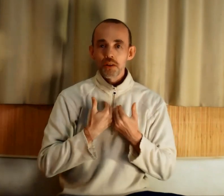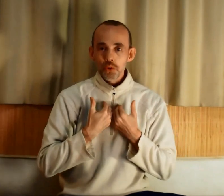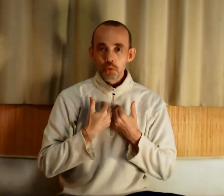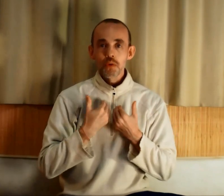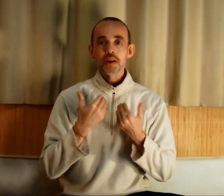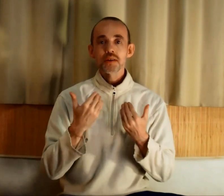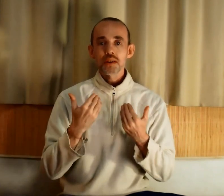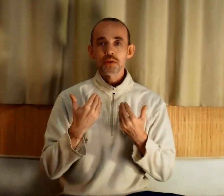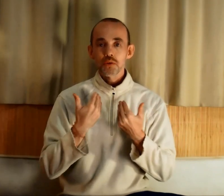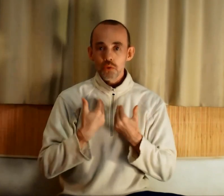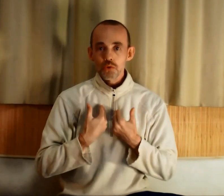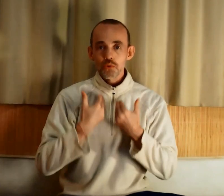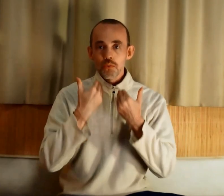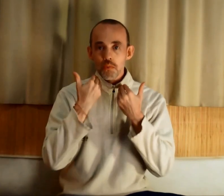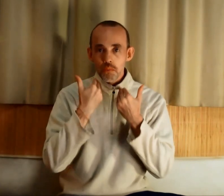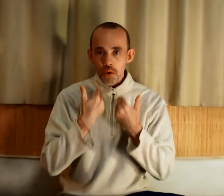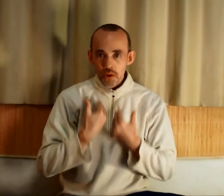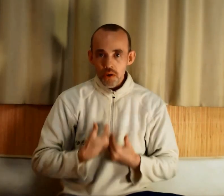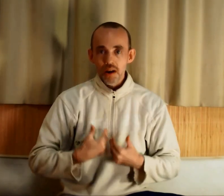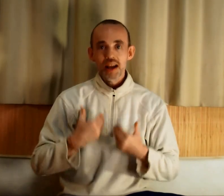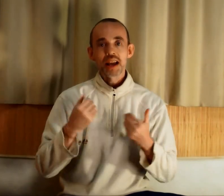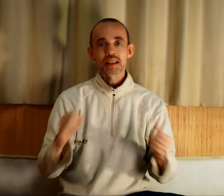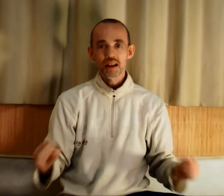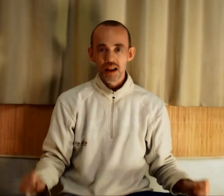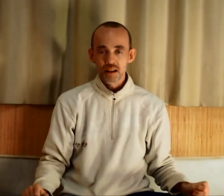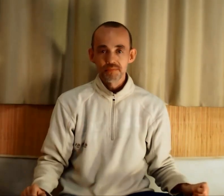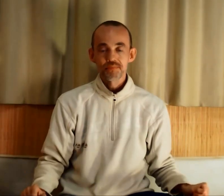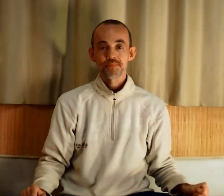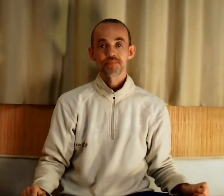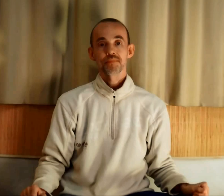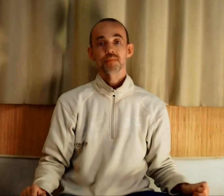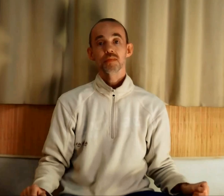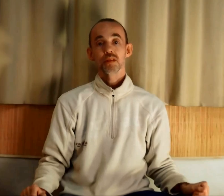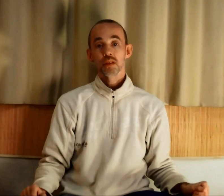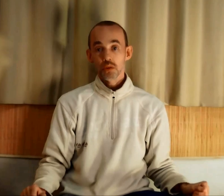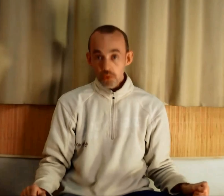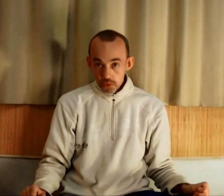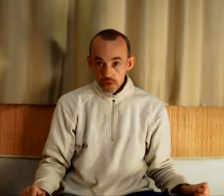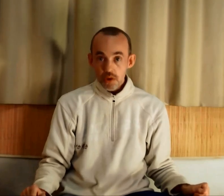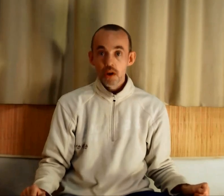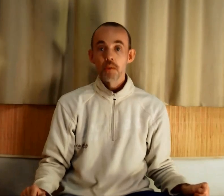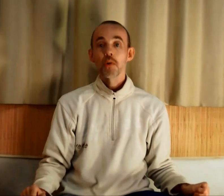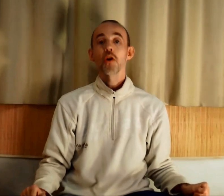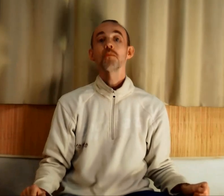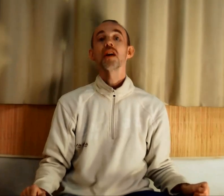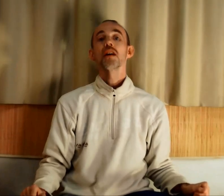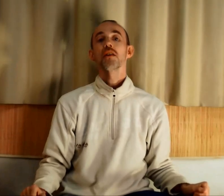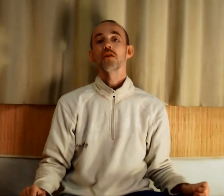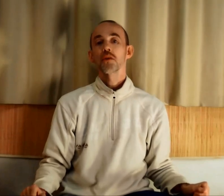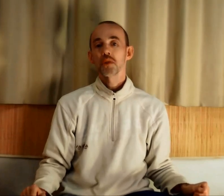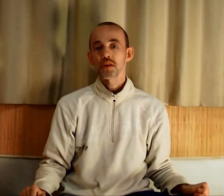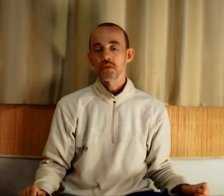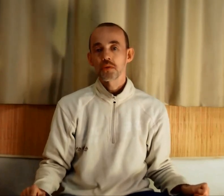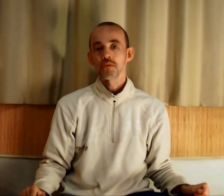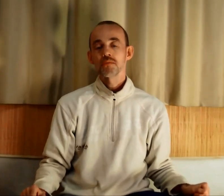trouver cette source du bonheur éternel. Donc, première recommandation,